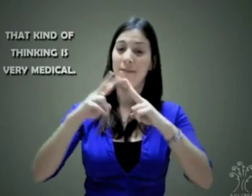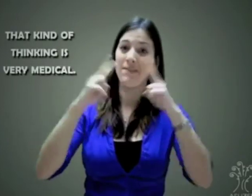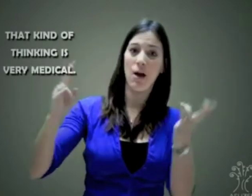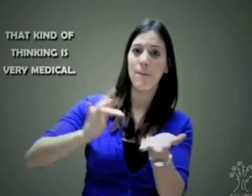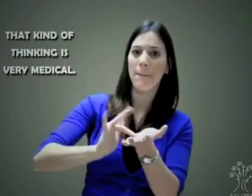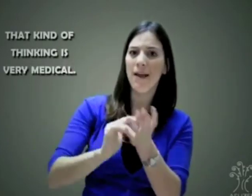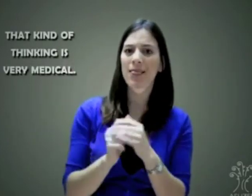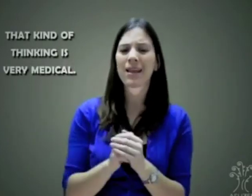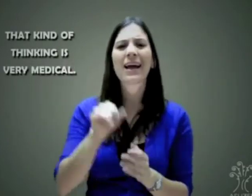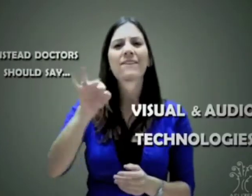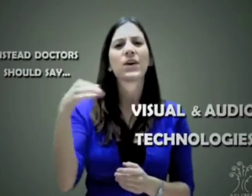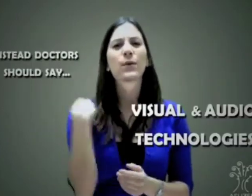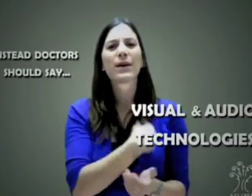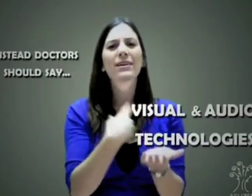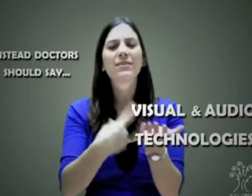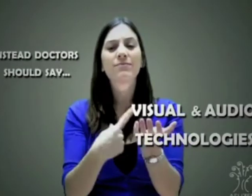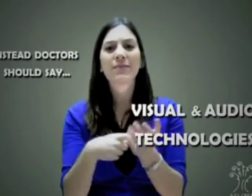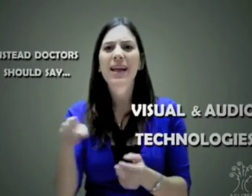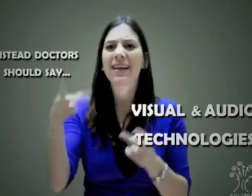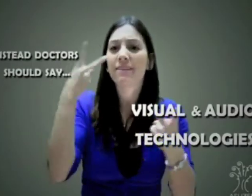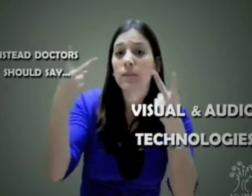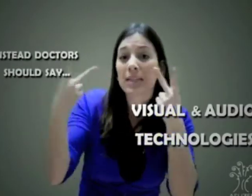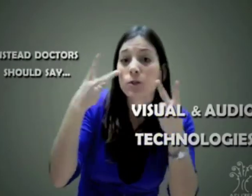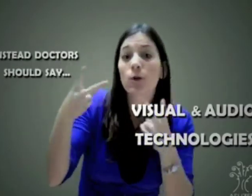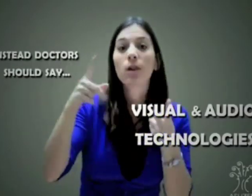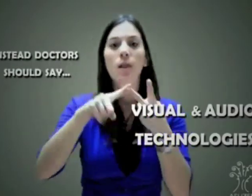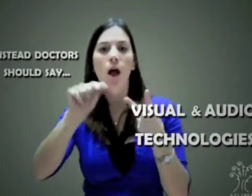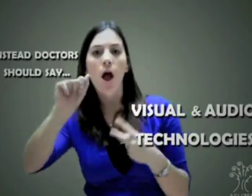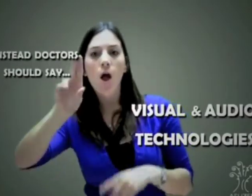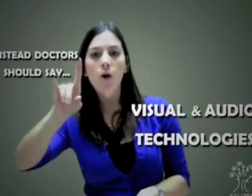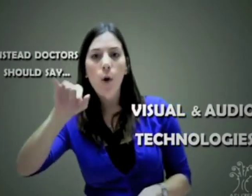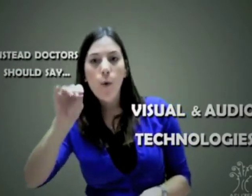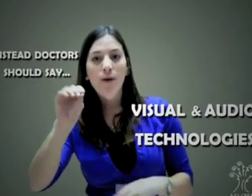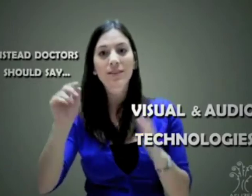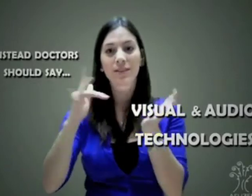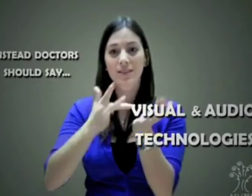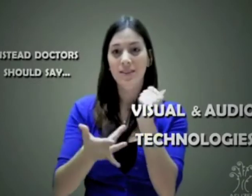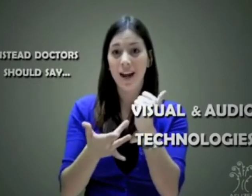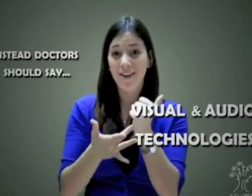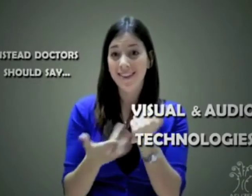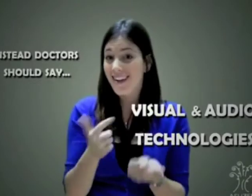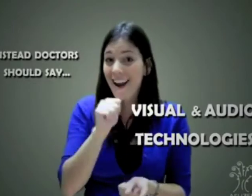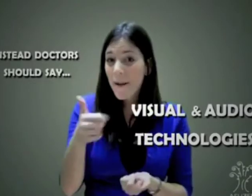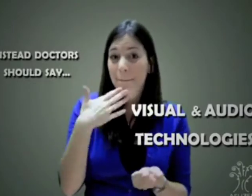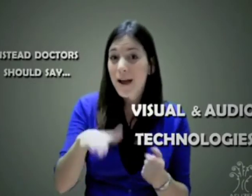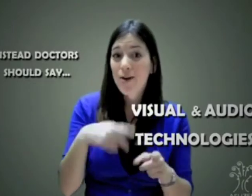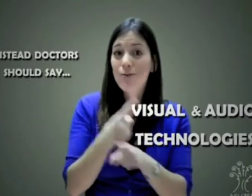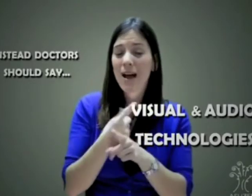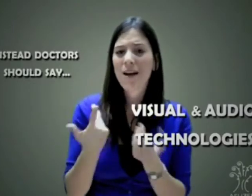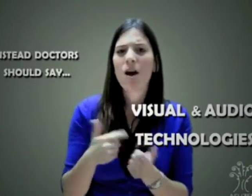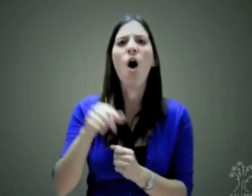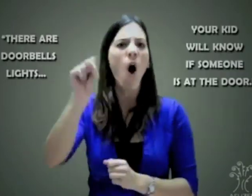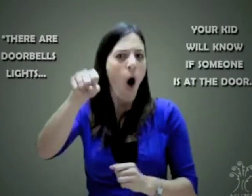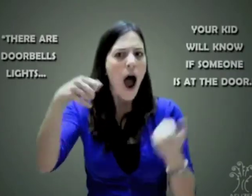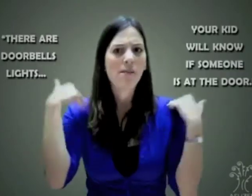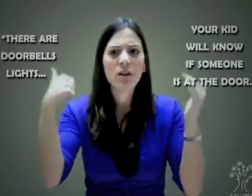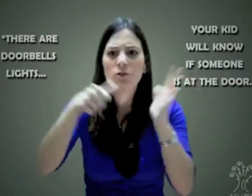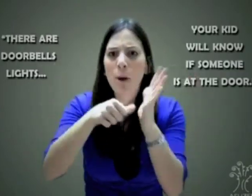muchas tecnologías visuales y de audición que se pueden utilizar, como luces cuando tocan el timbre, así su hijo